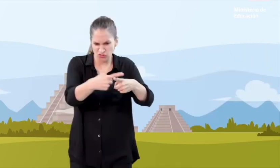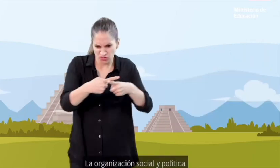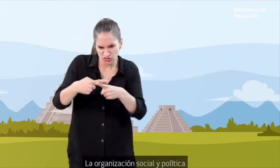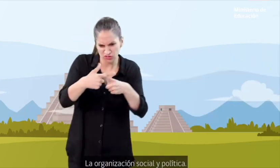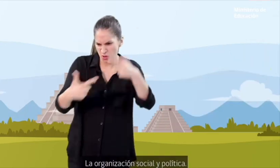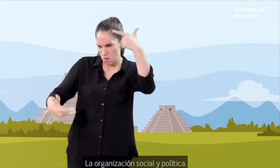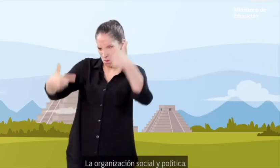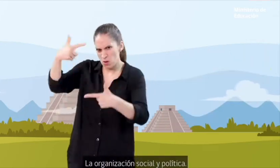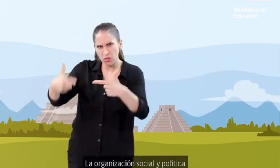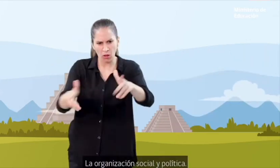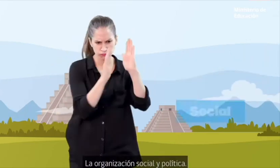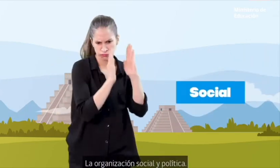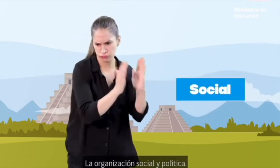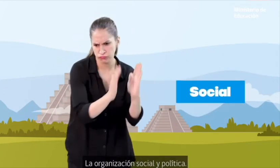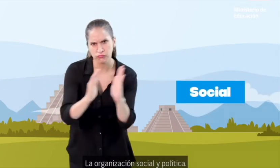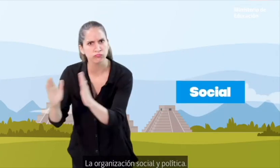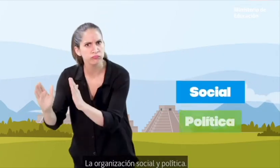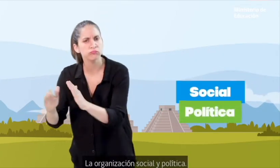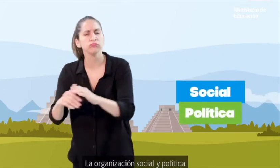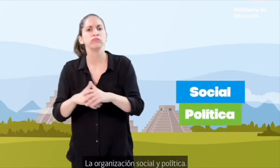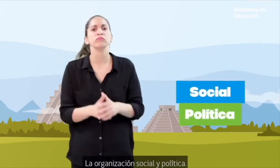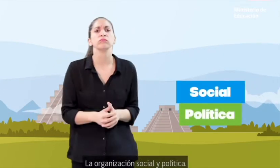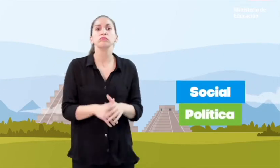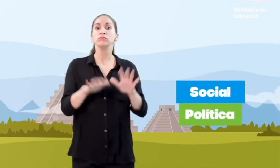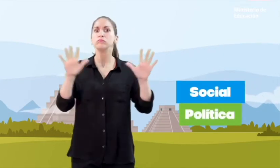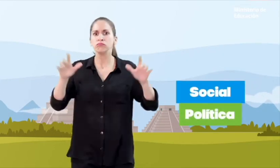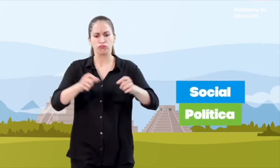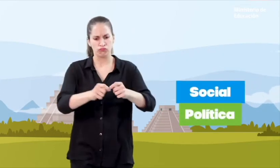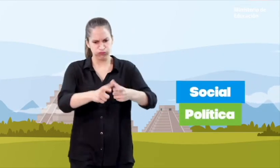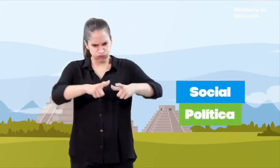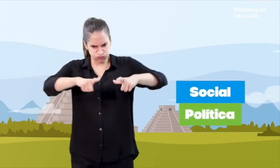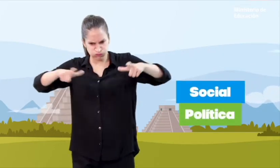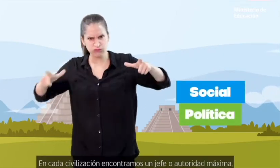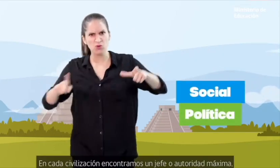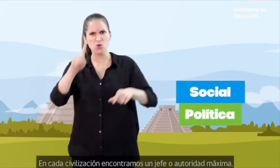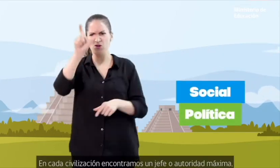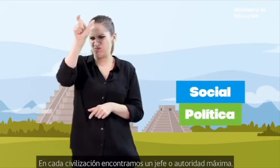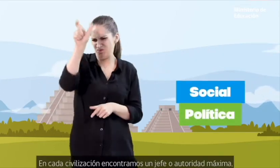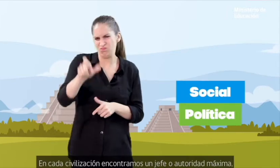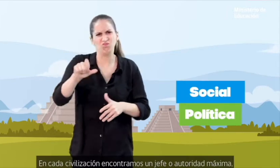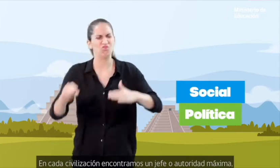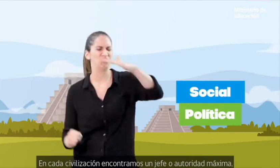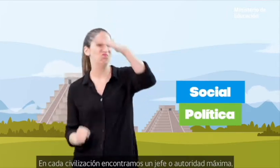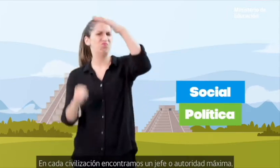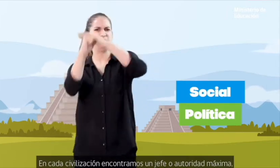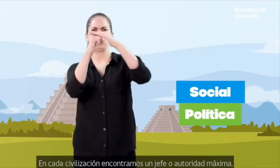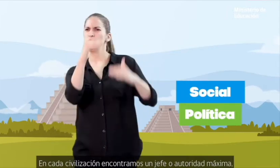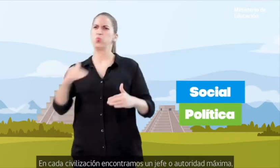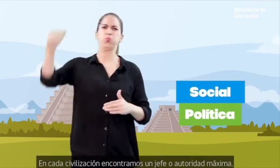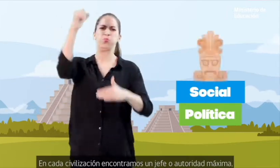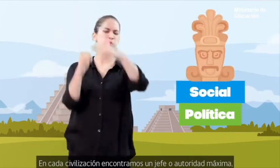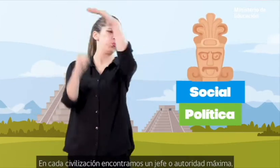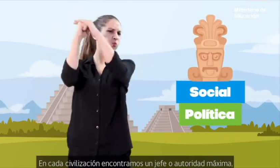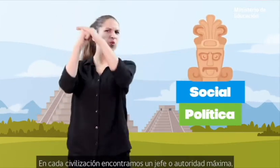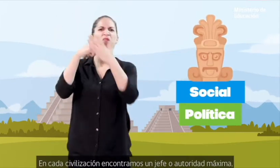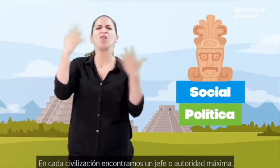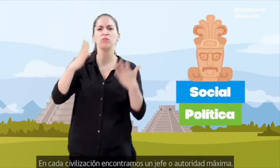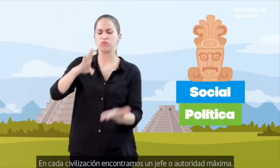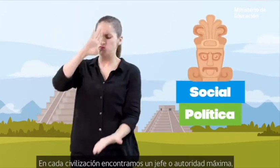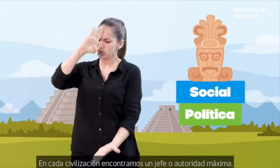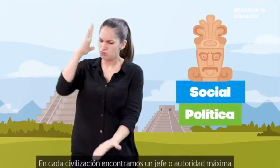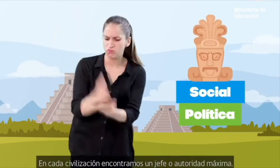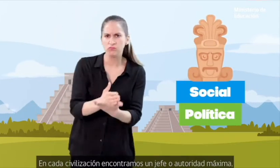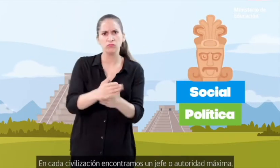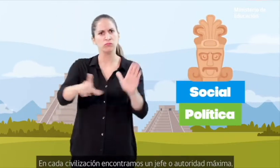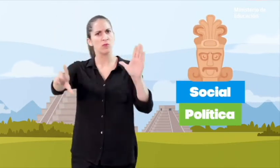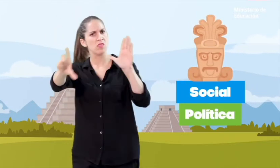La organización social y política. En cada civilización encontramos un jefe o